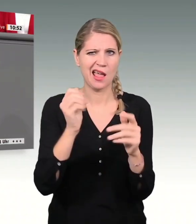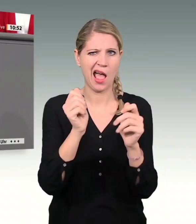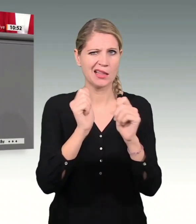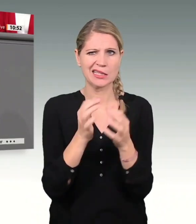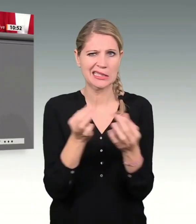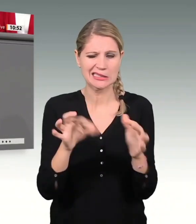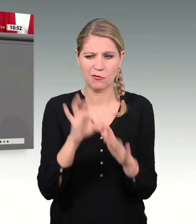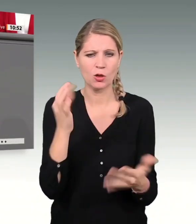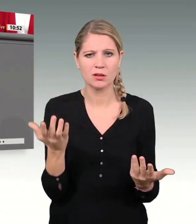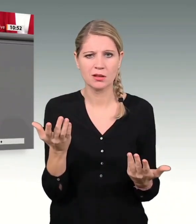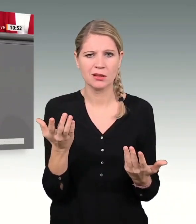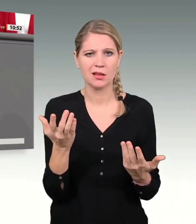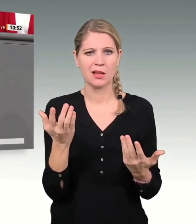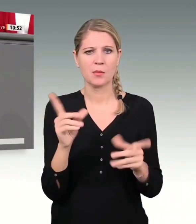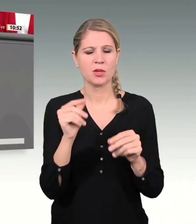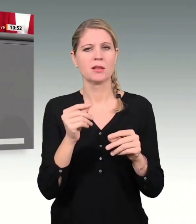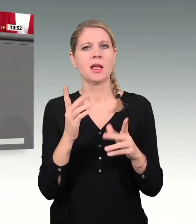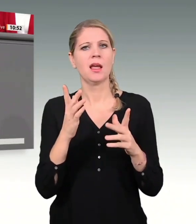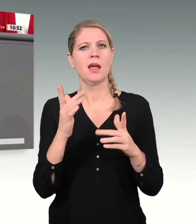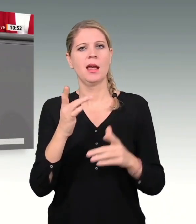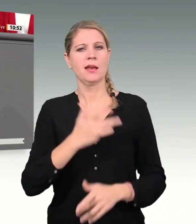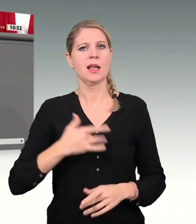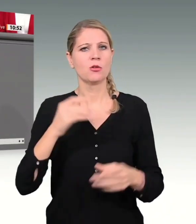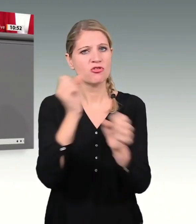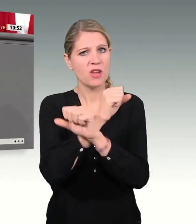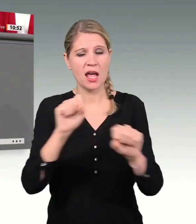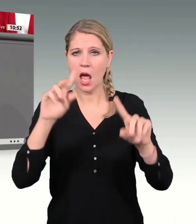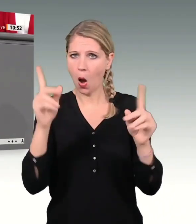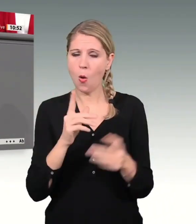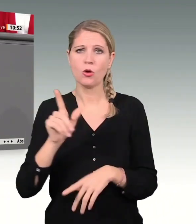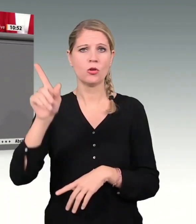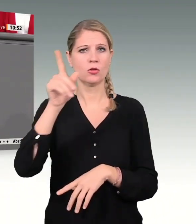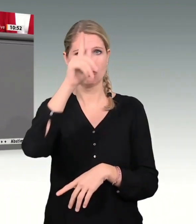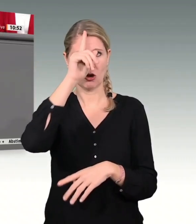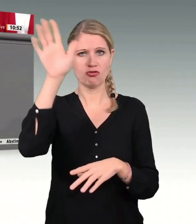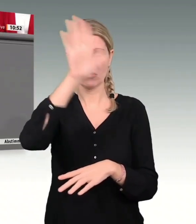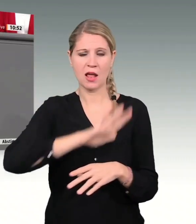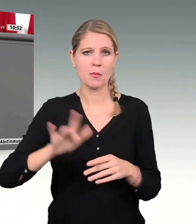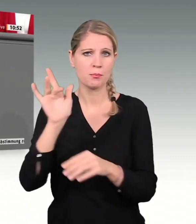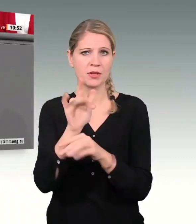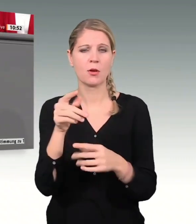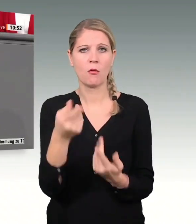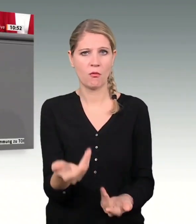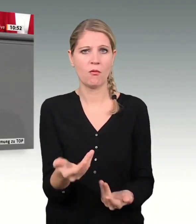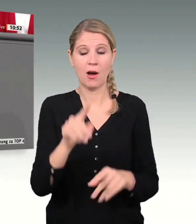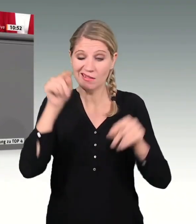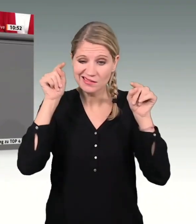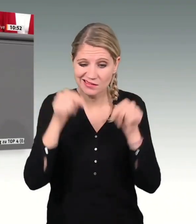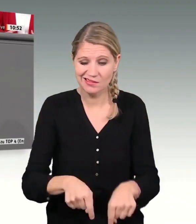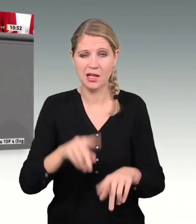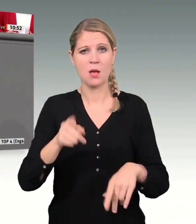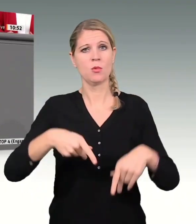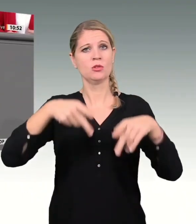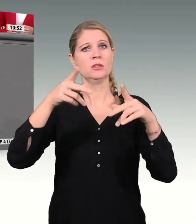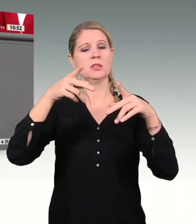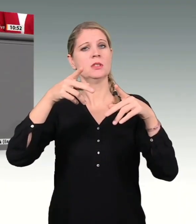Religionsfreiheit betrifft auch Deutschland. Auch hier müssen wir das Recht auf Religionsfreiheit schützen.